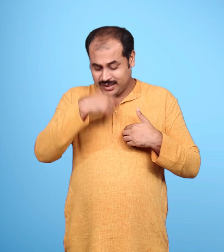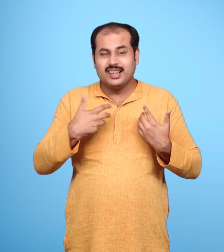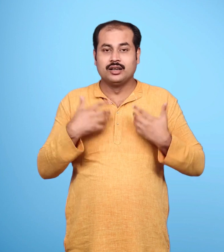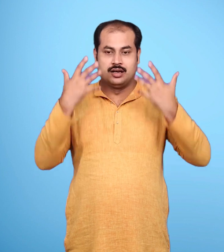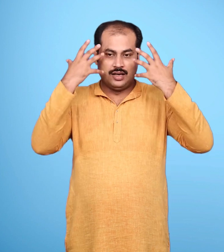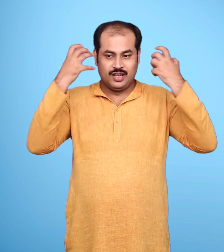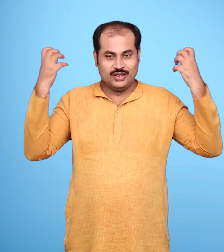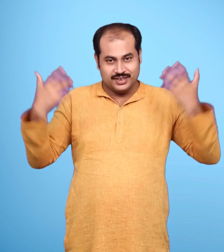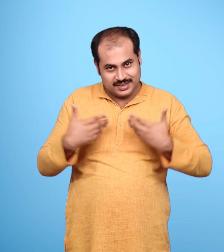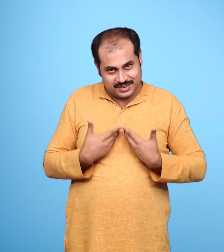राक्षसों का राजा